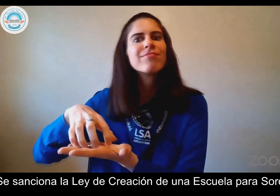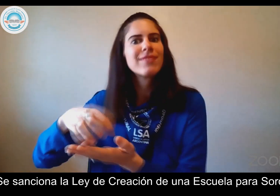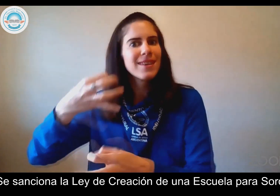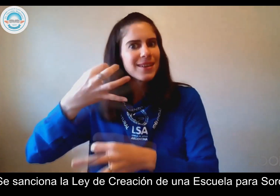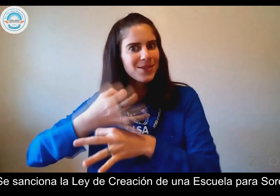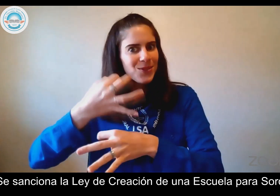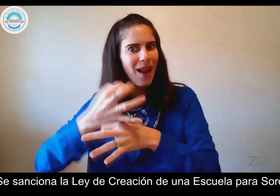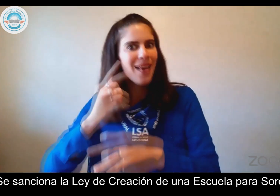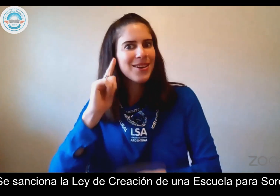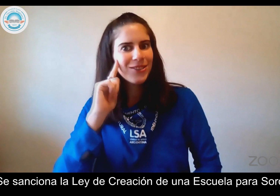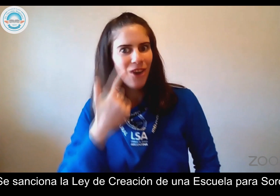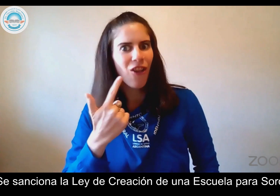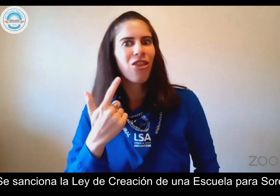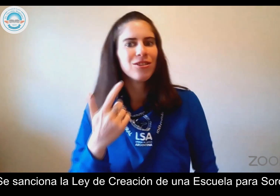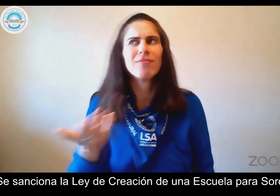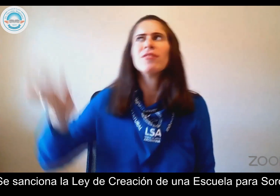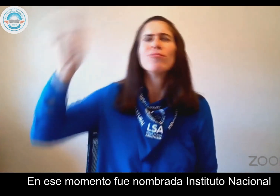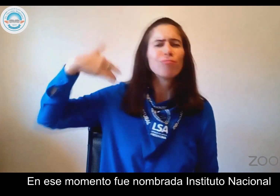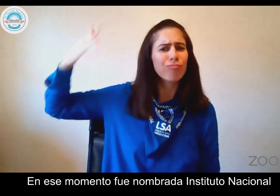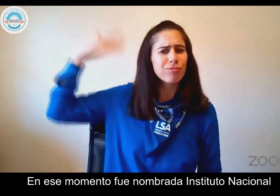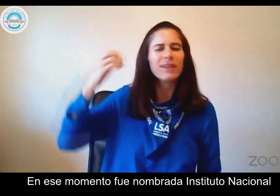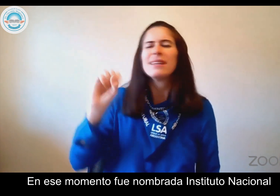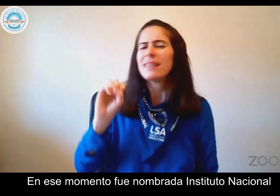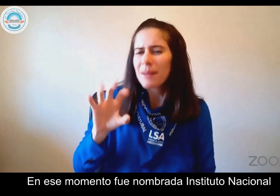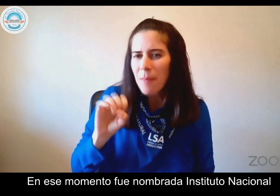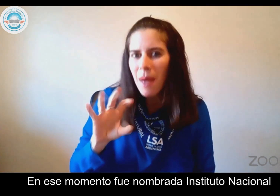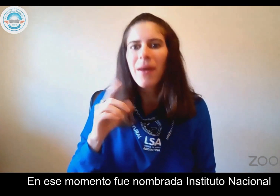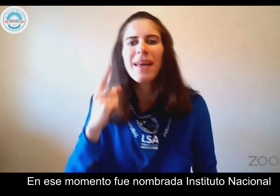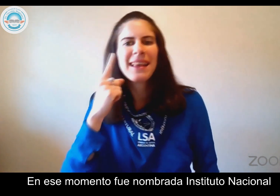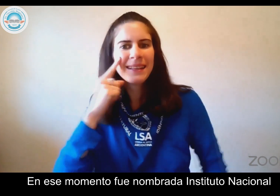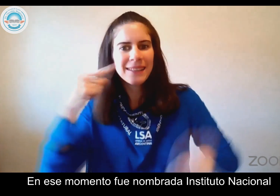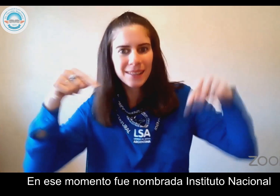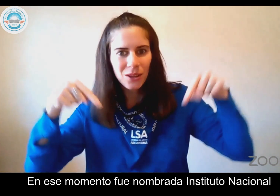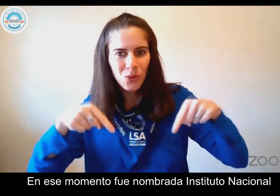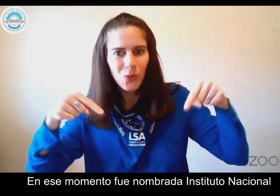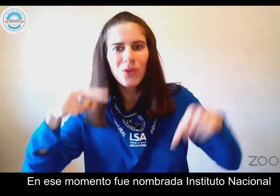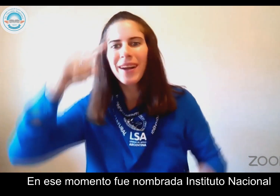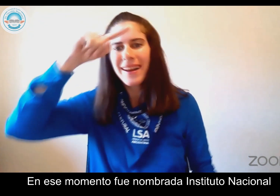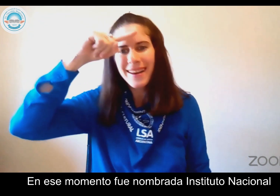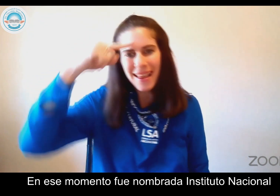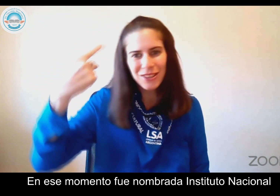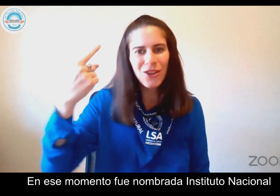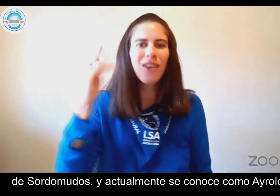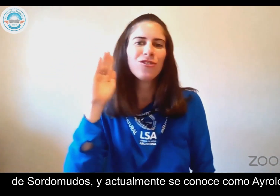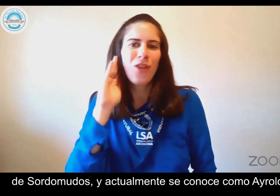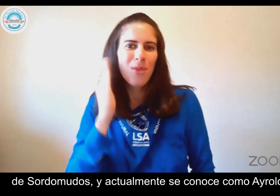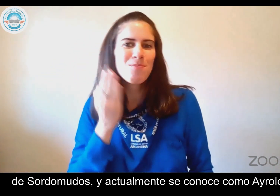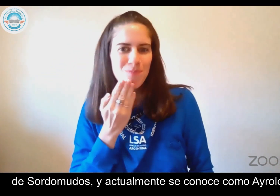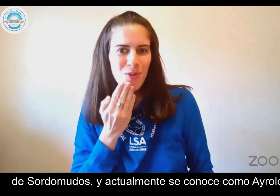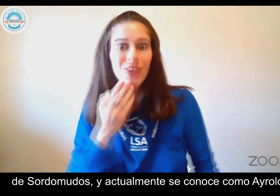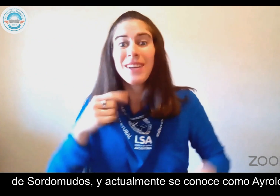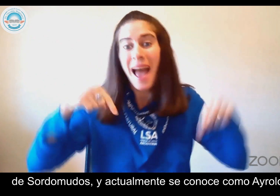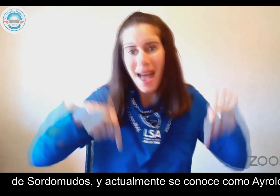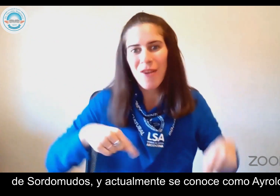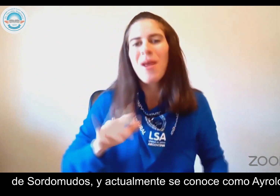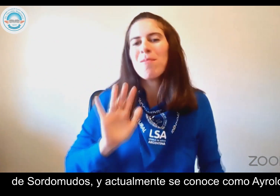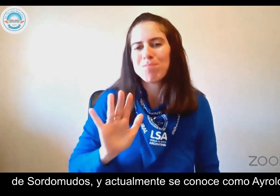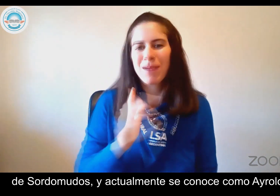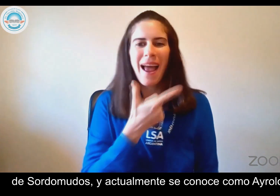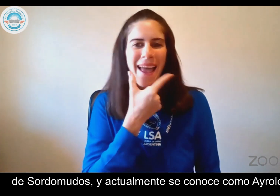escuela para sordos. En ese momento, fue nombrada Instituto Nacional de Sordomudos y actualmente